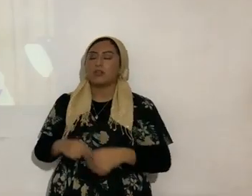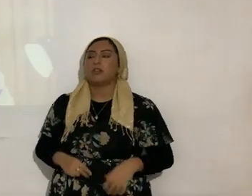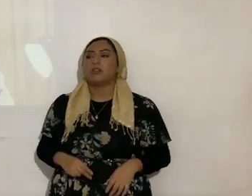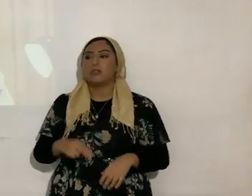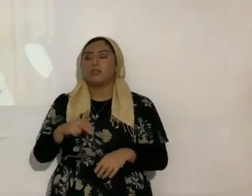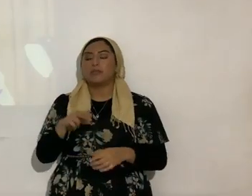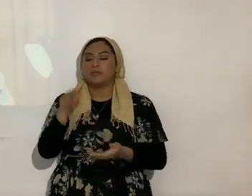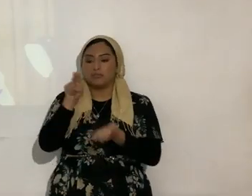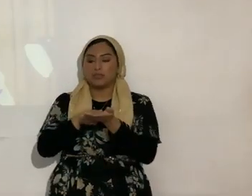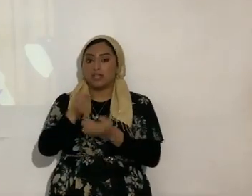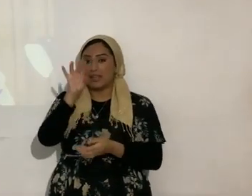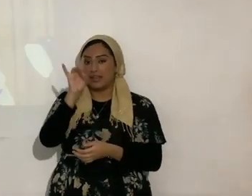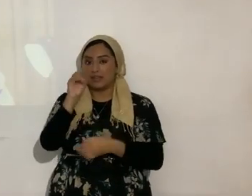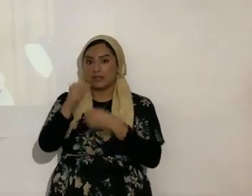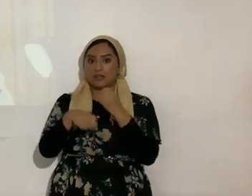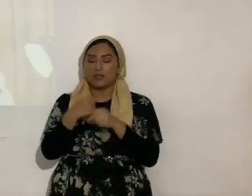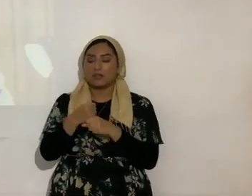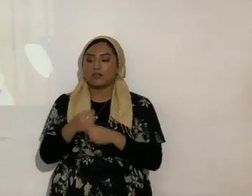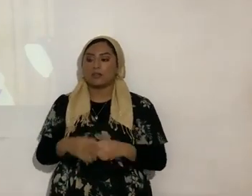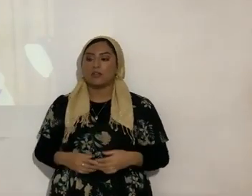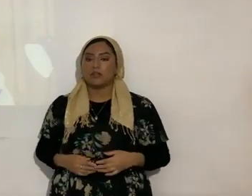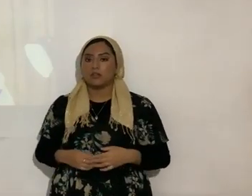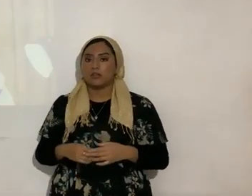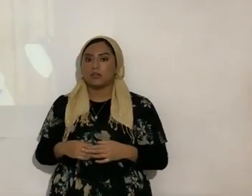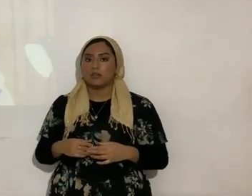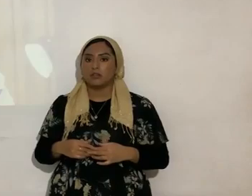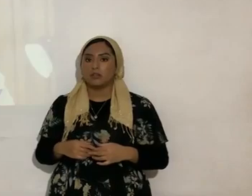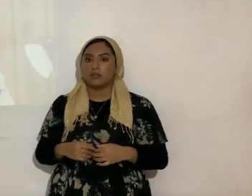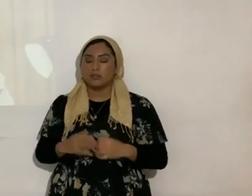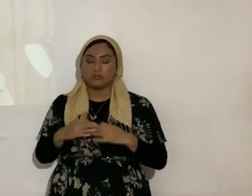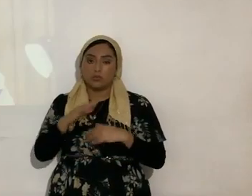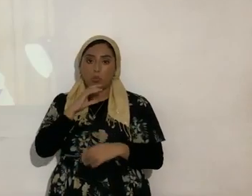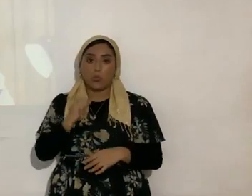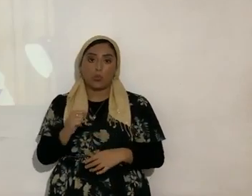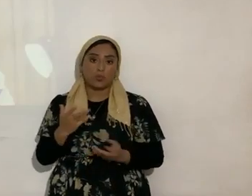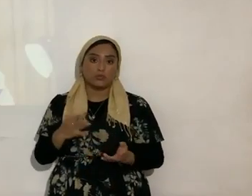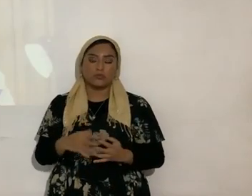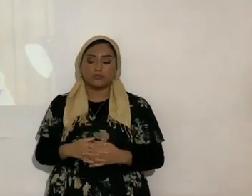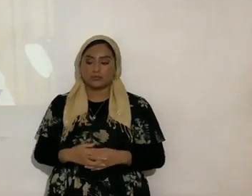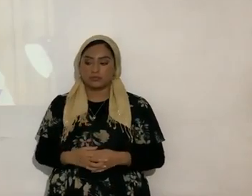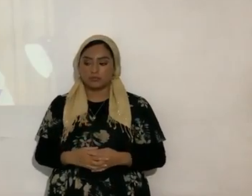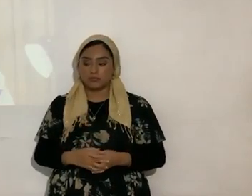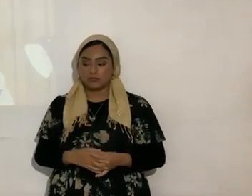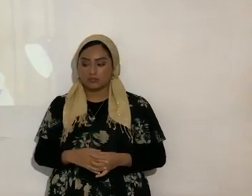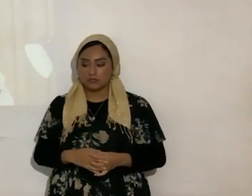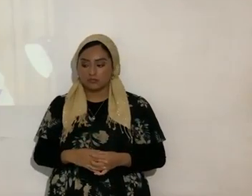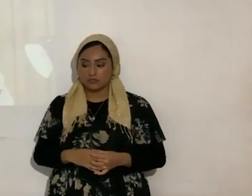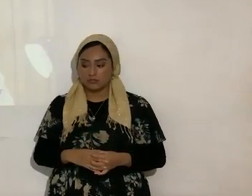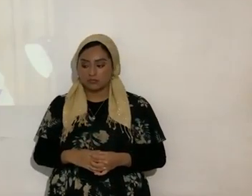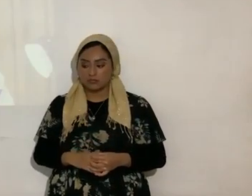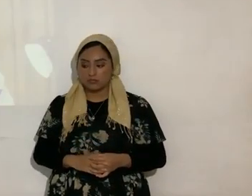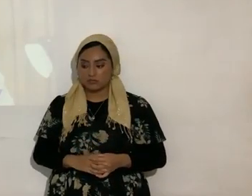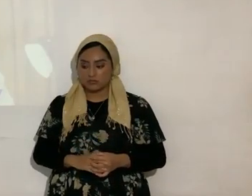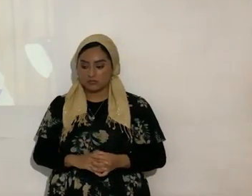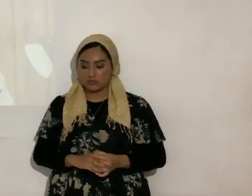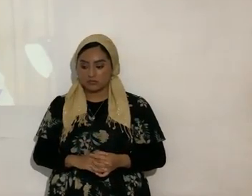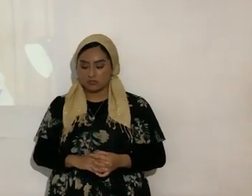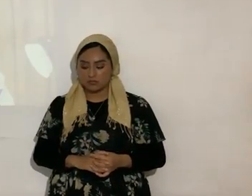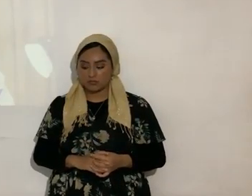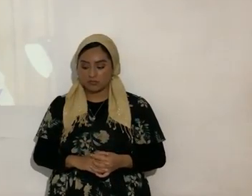de 80 años de edad es una edad suficientemente bastante digamos porque marca la Biblia en el Salmo 90 y llegó